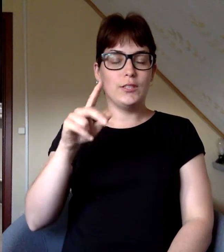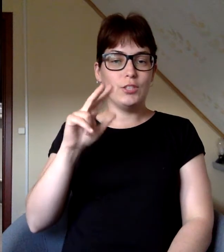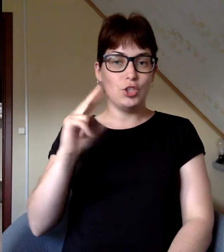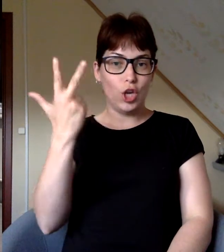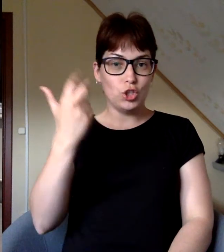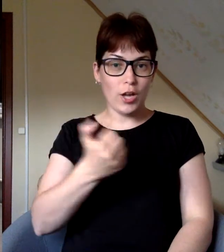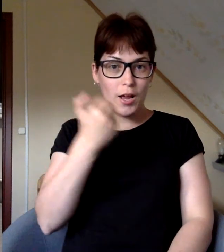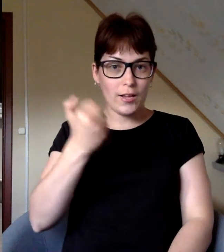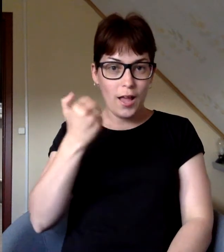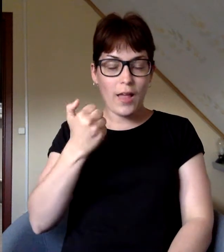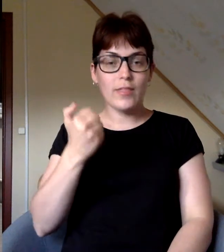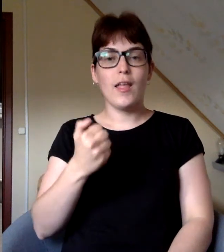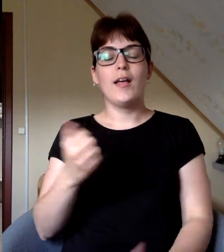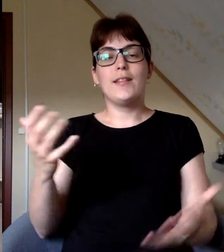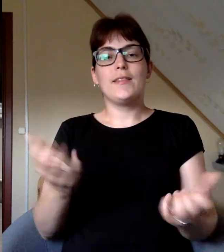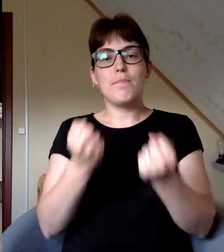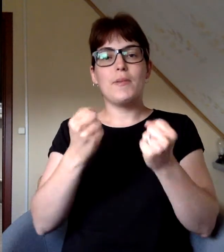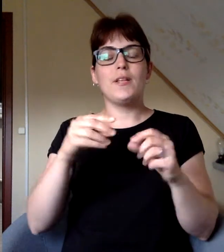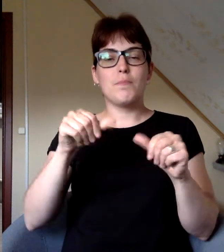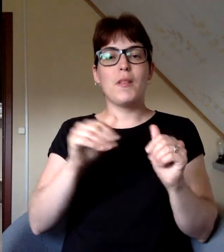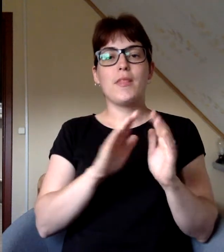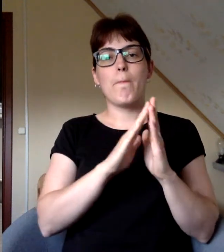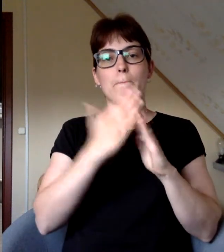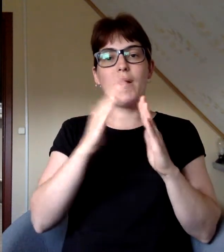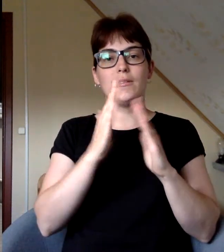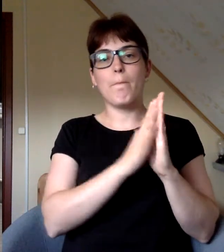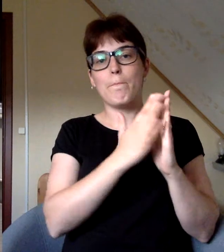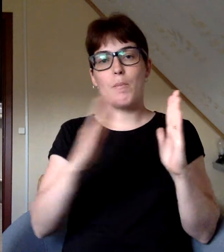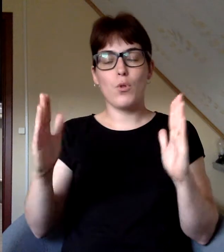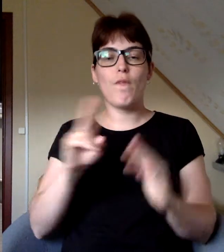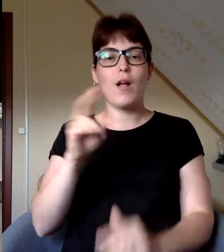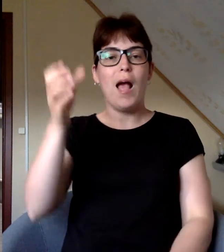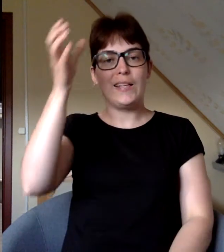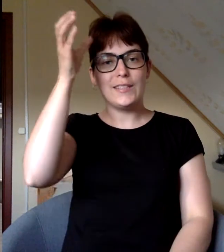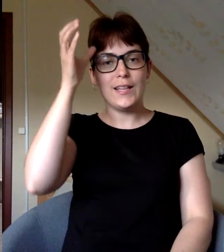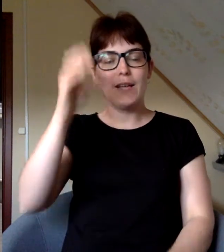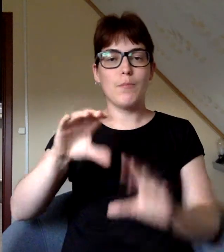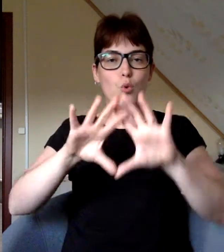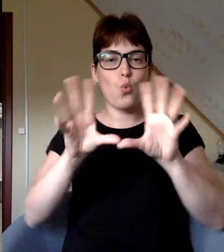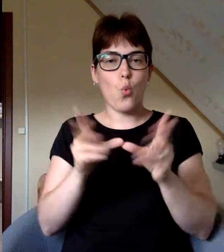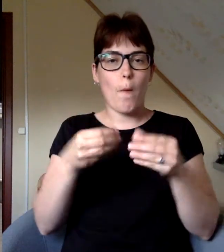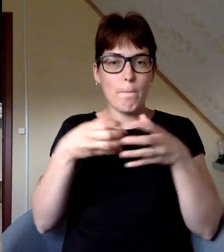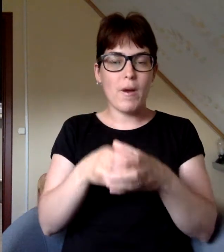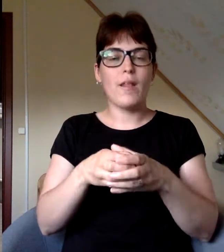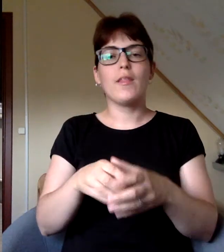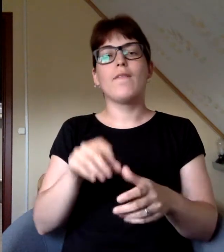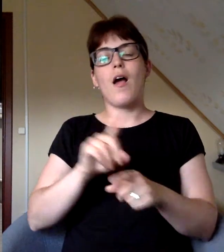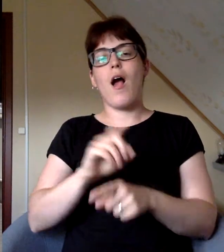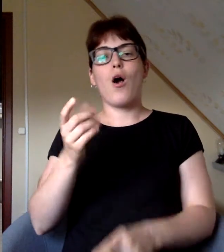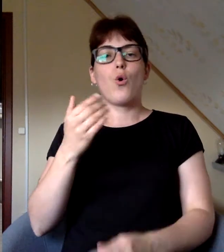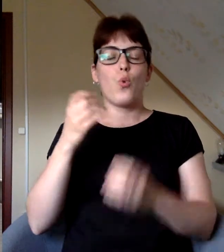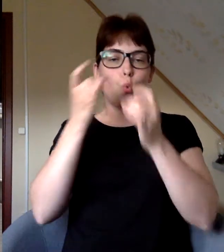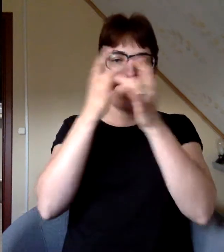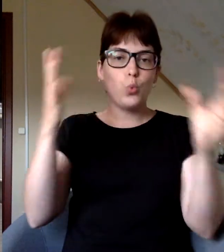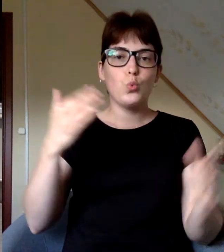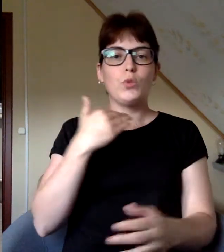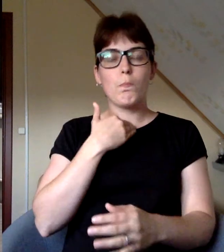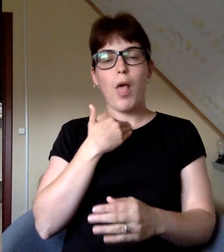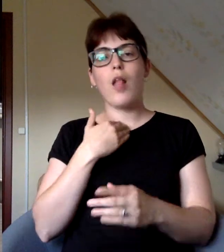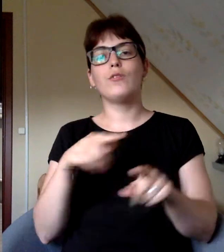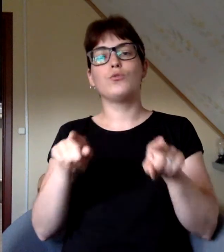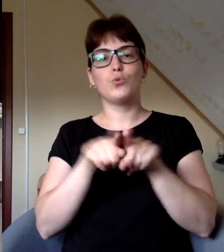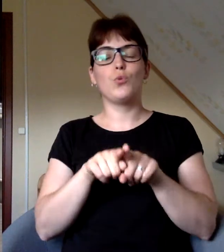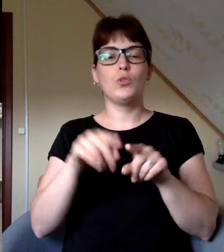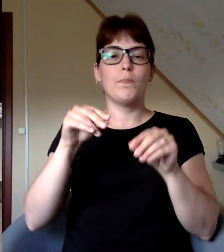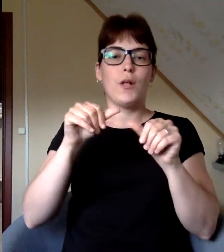1923. gadā Dibina Smeltenes pilsētnes bibliotēku kā Izglītības kooperatīva kultūras valsts Smeltenes